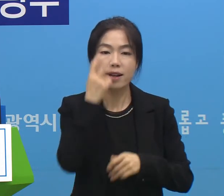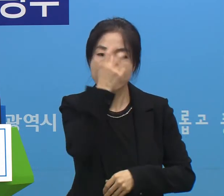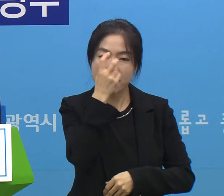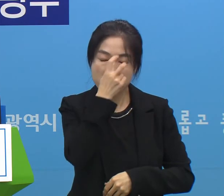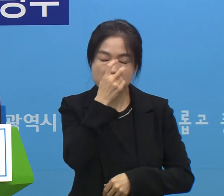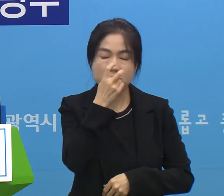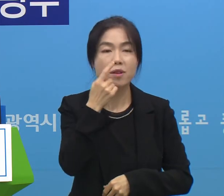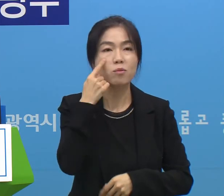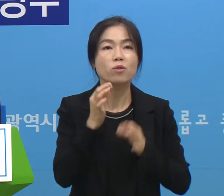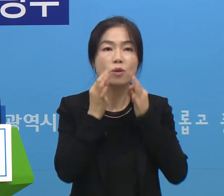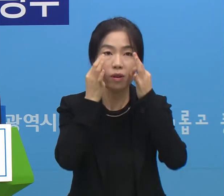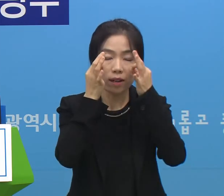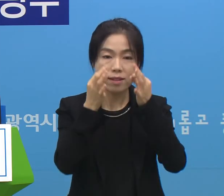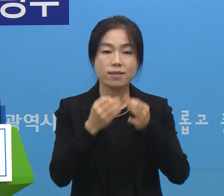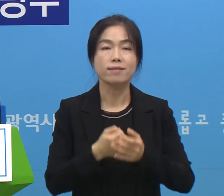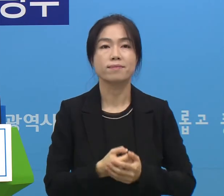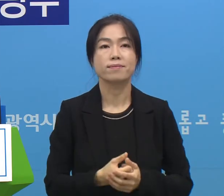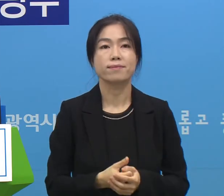확인해 볼 수 있도록 하겠습니다 이상입니다